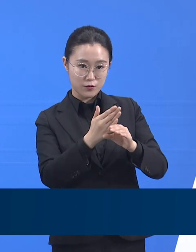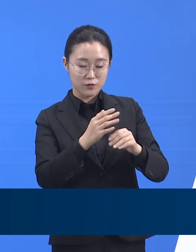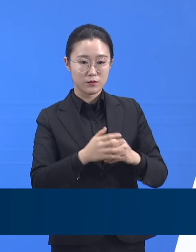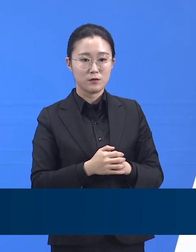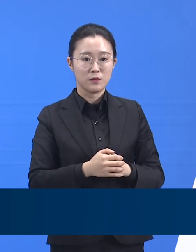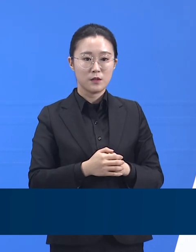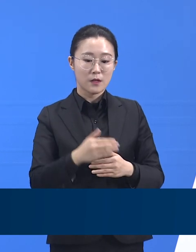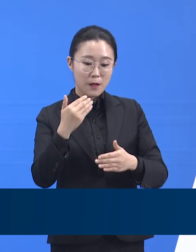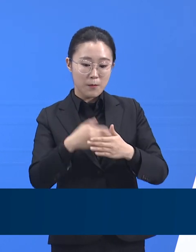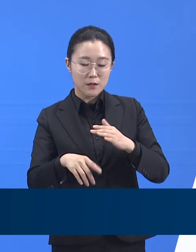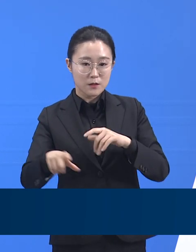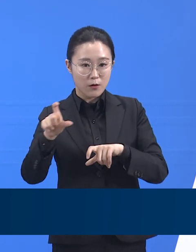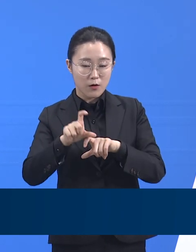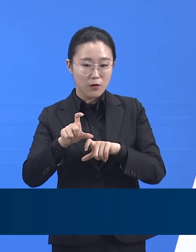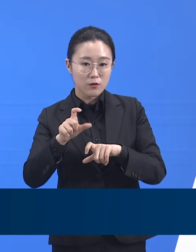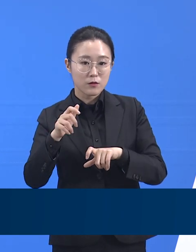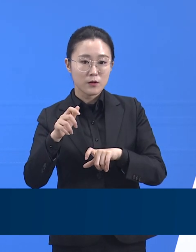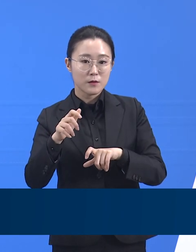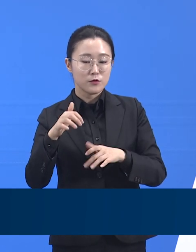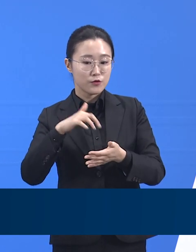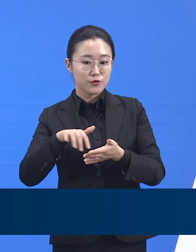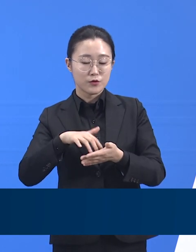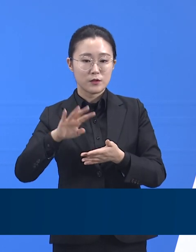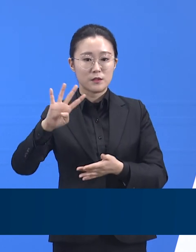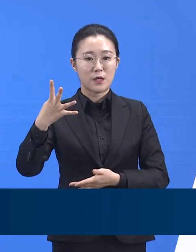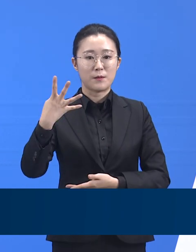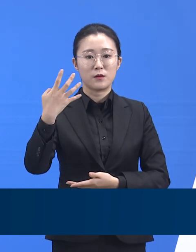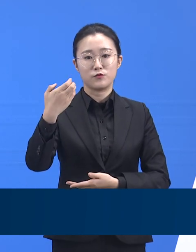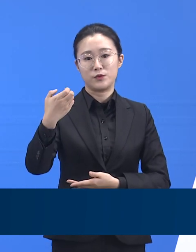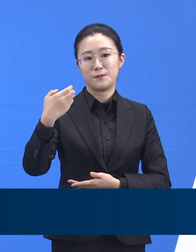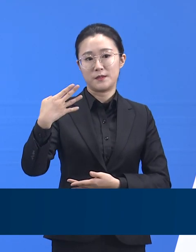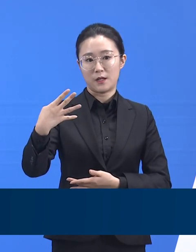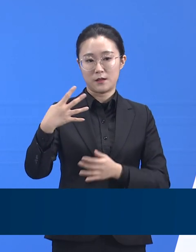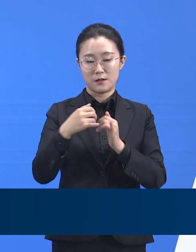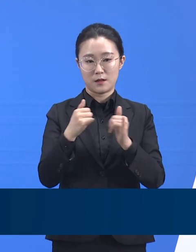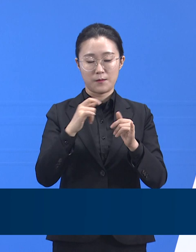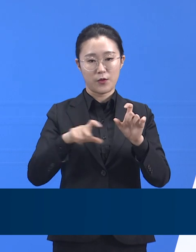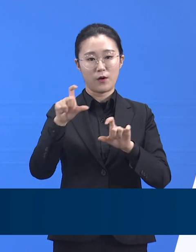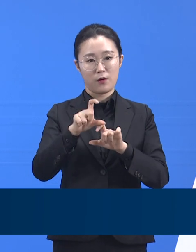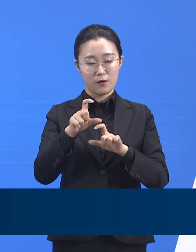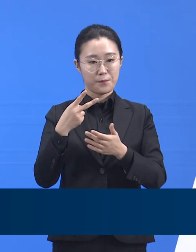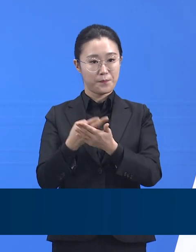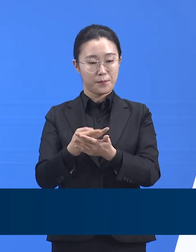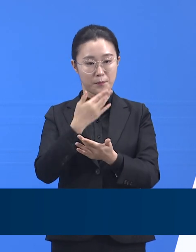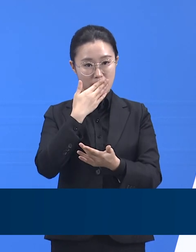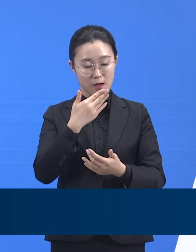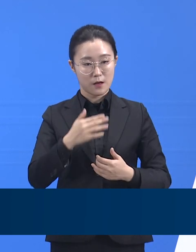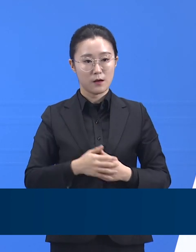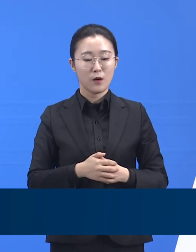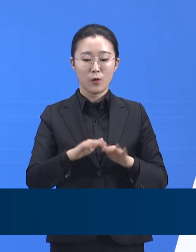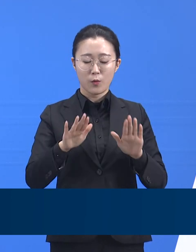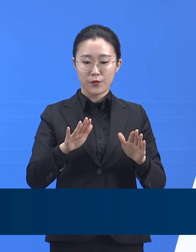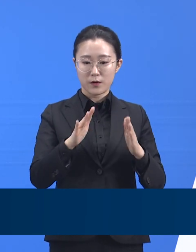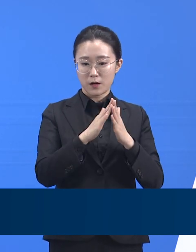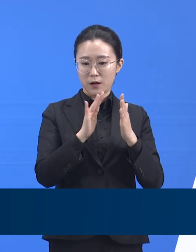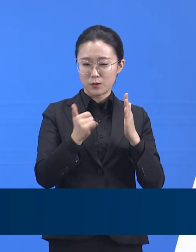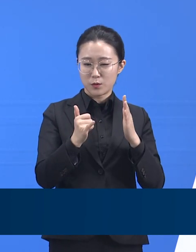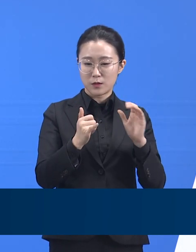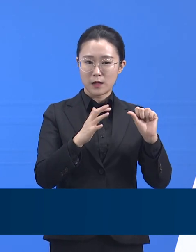494명입니다. 오늘 가정대기자 중 다수가 순조롭게 입실할 예정입니다.